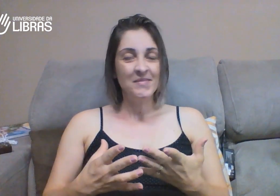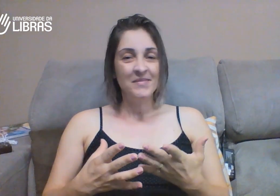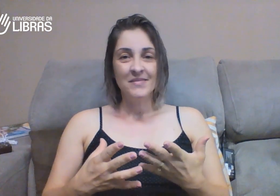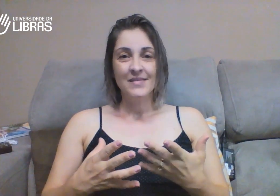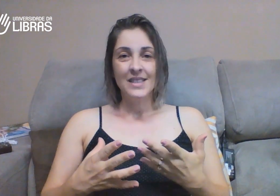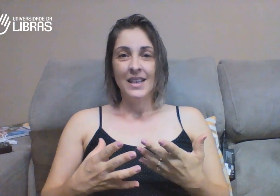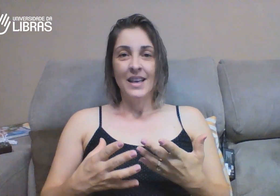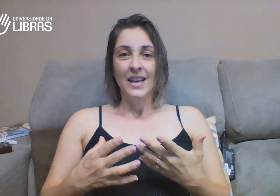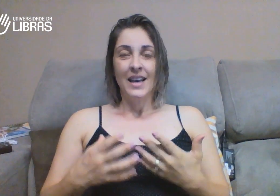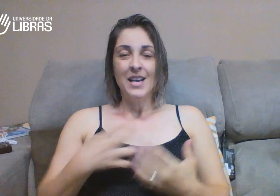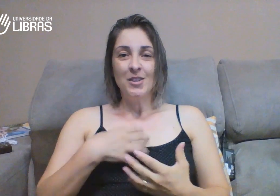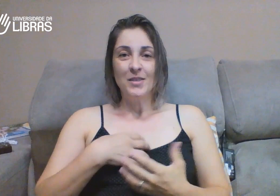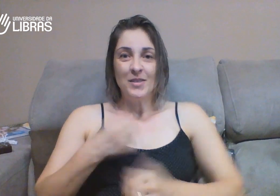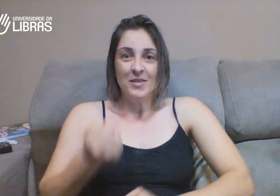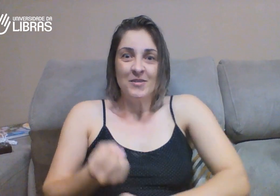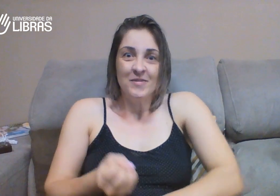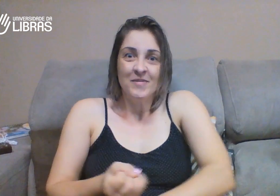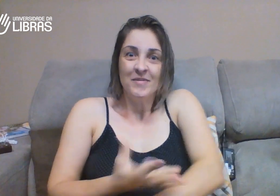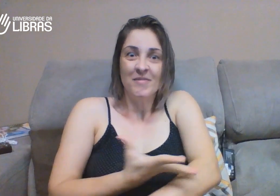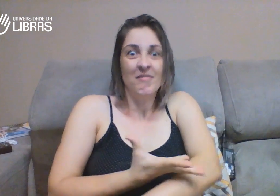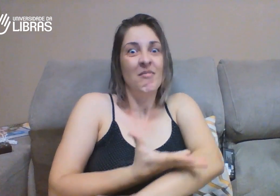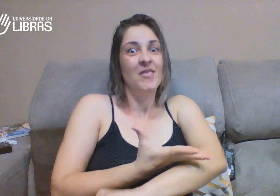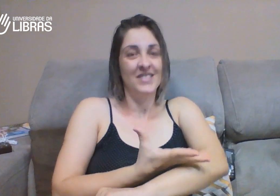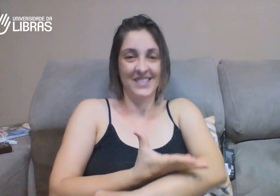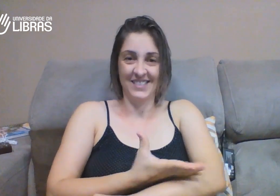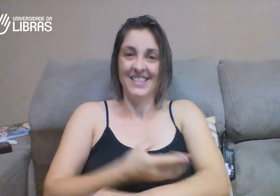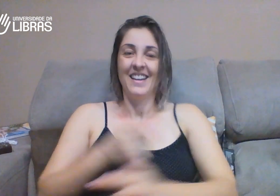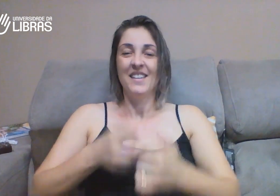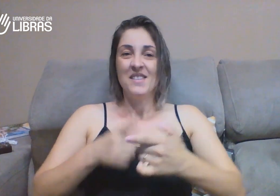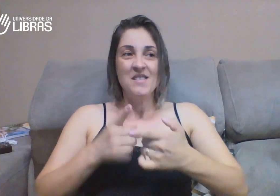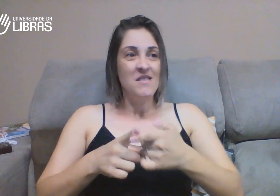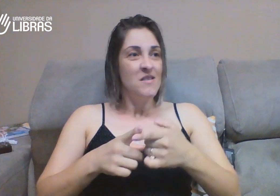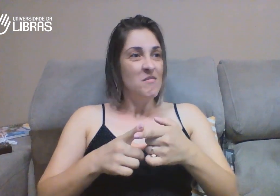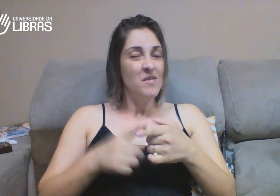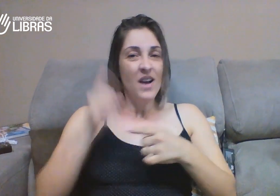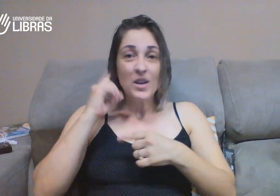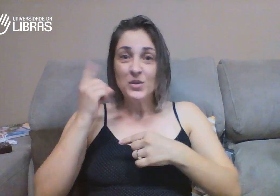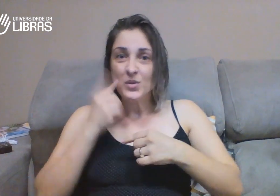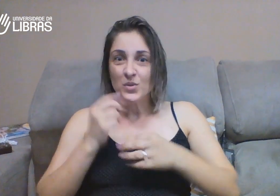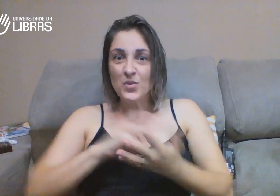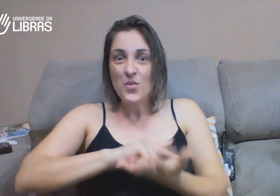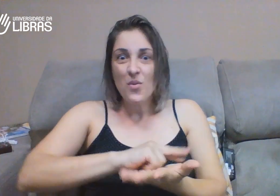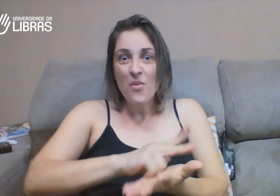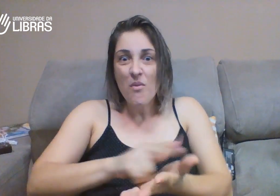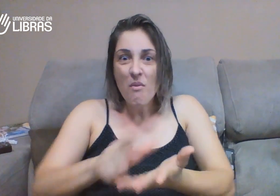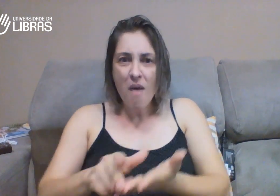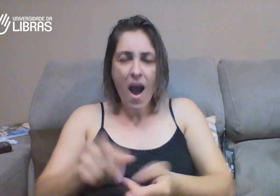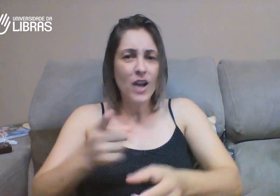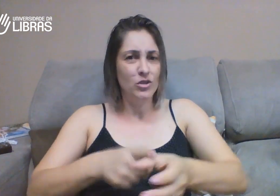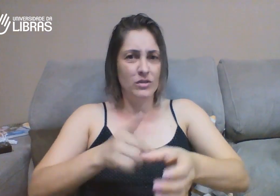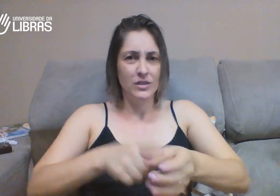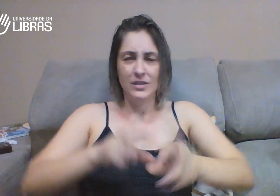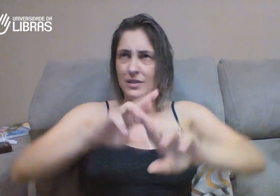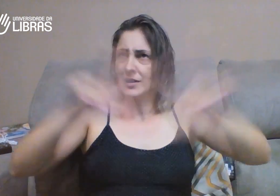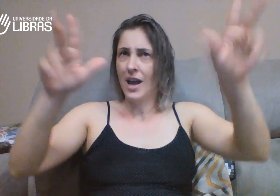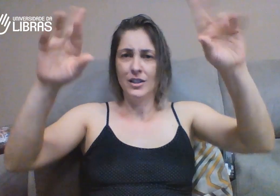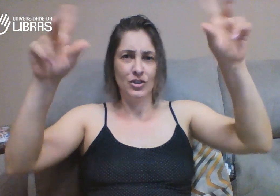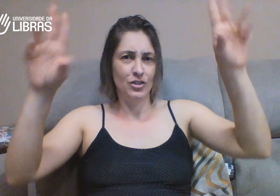E eu fiquei assim, muito, muito, muito emocionada. Porque tinham surtos em vários lugares,